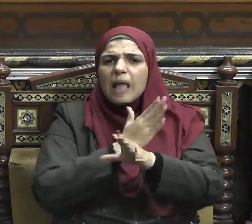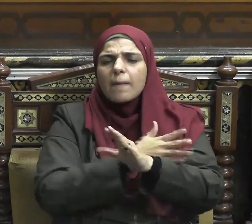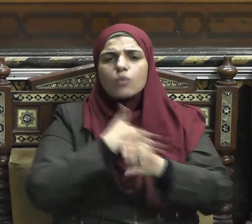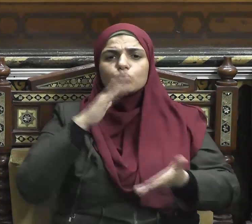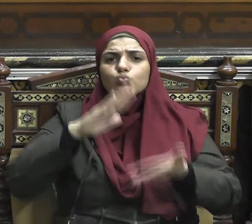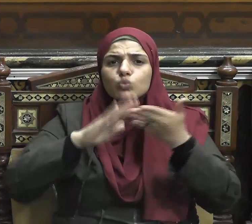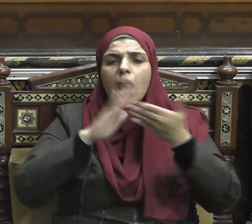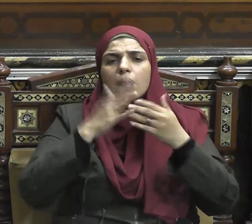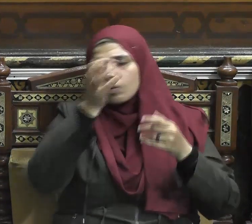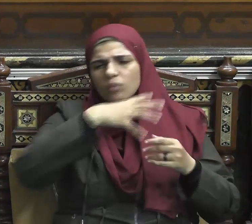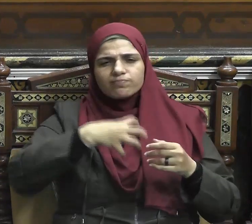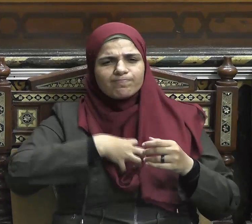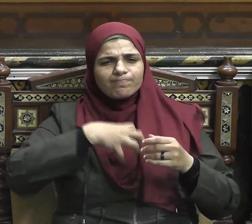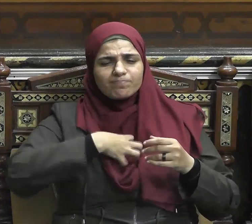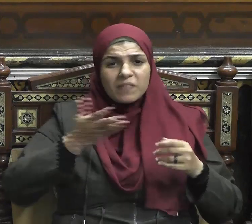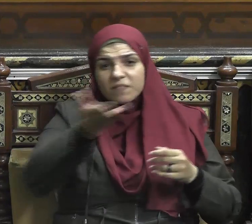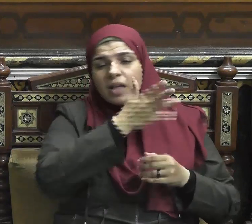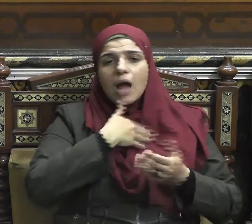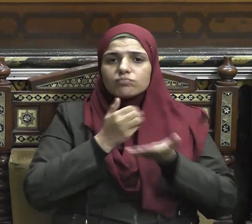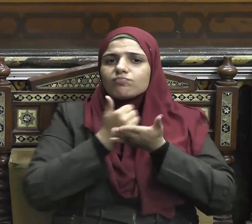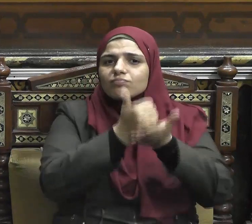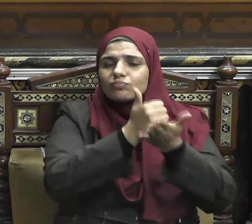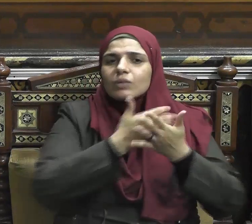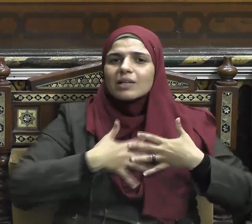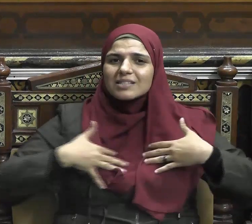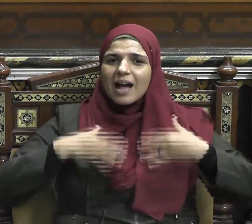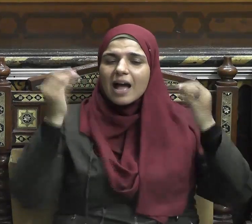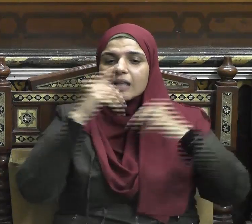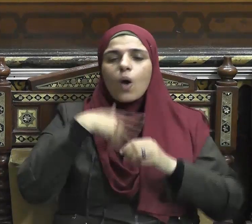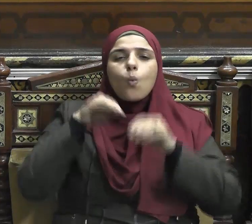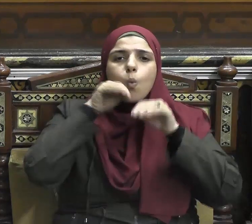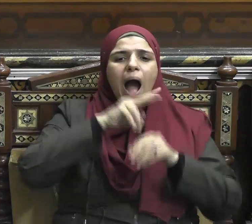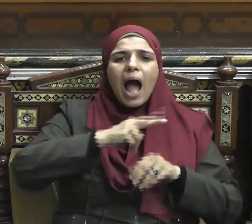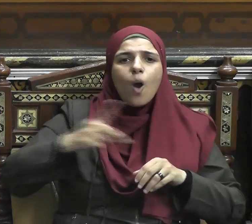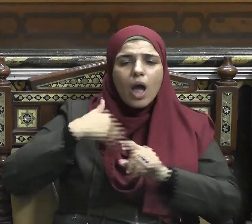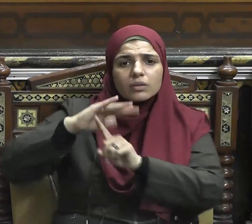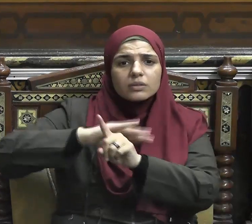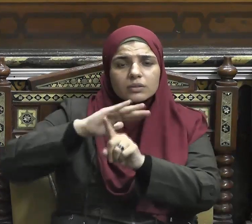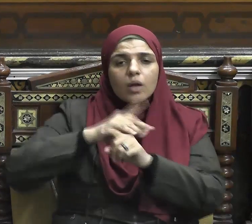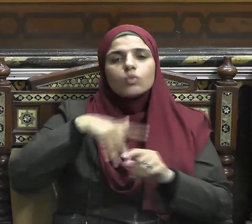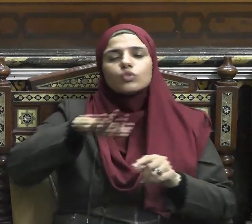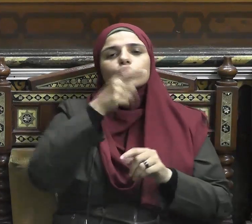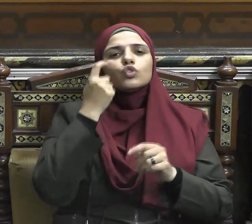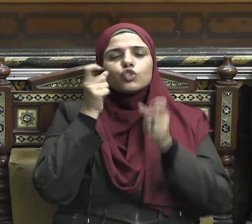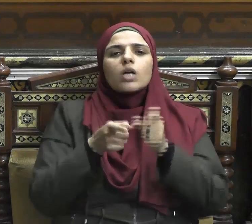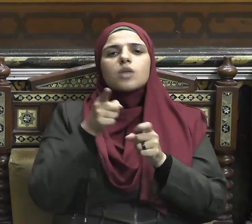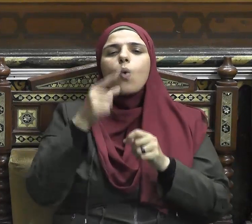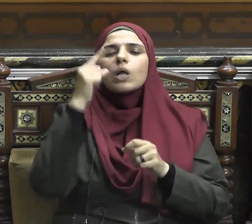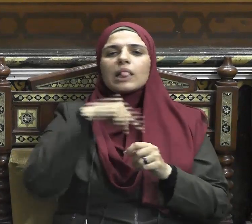والبر وصلة الرحم والجود والكرم والنجدة والشهامة